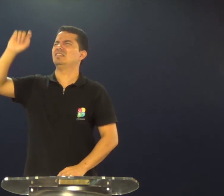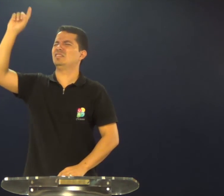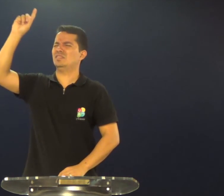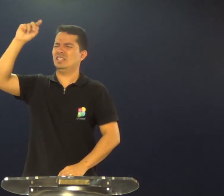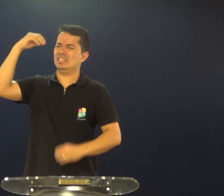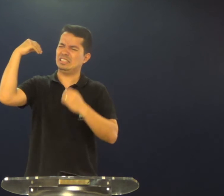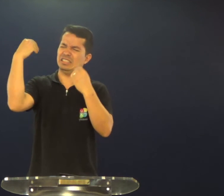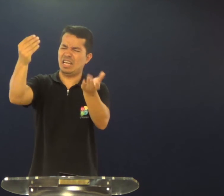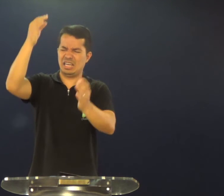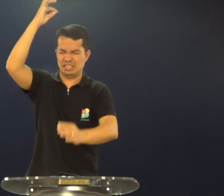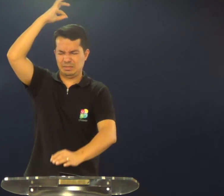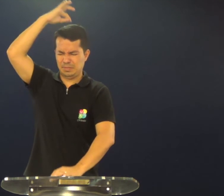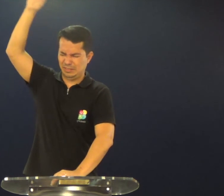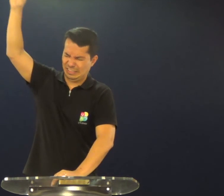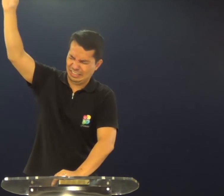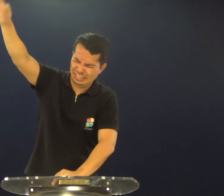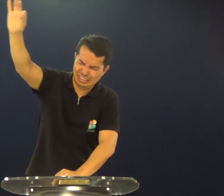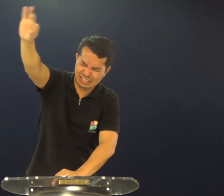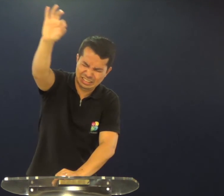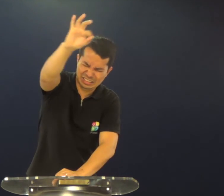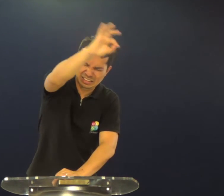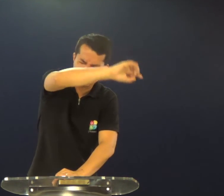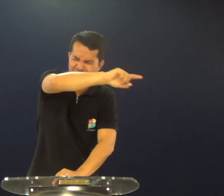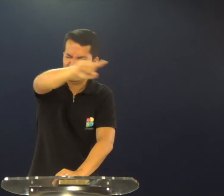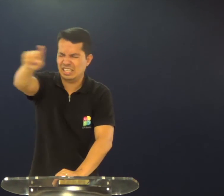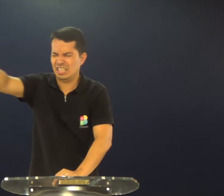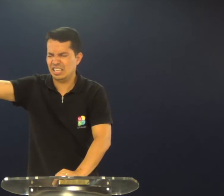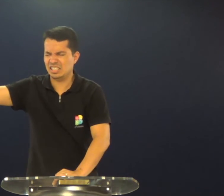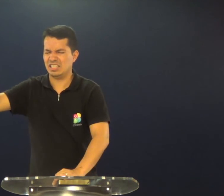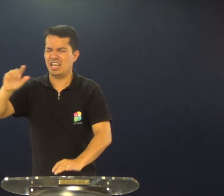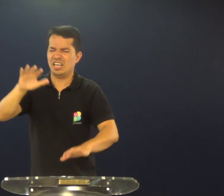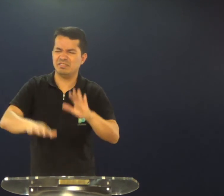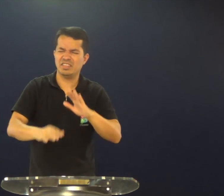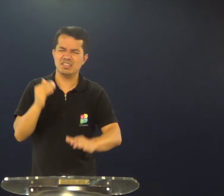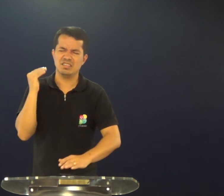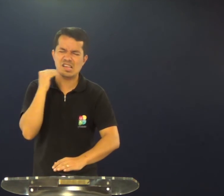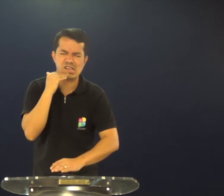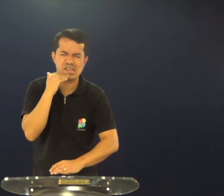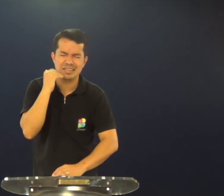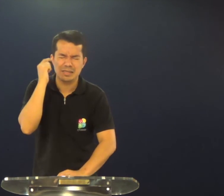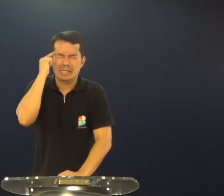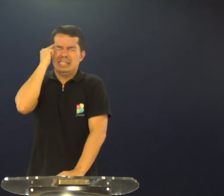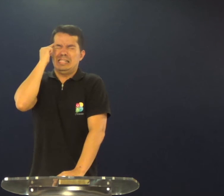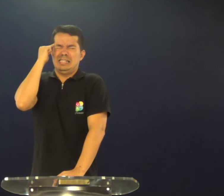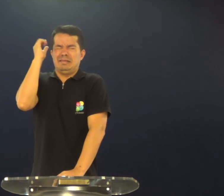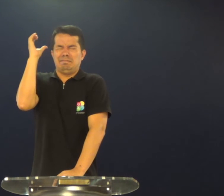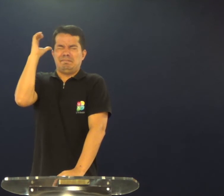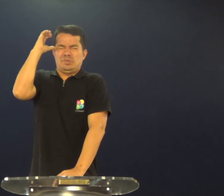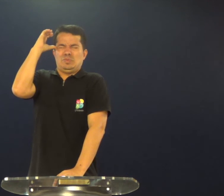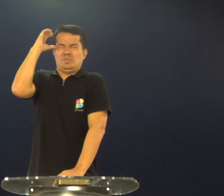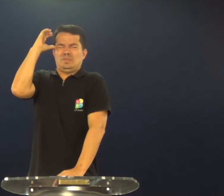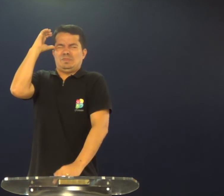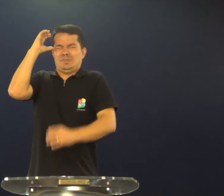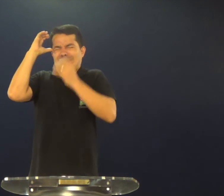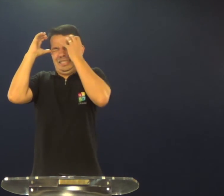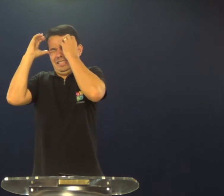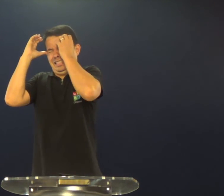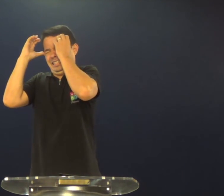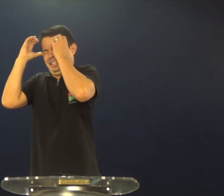favor, meu pai, dá a elas do seu espírito, alguns momentos de defeito,